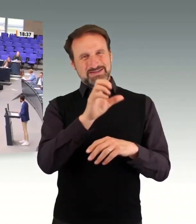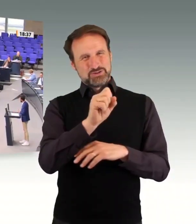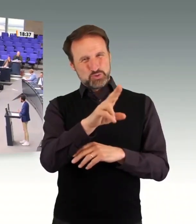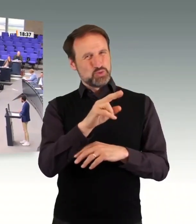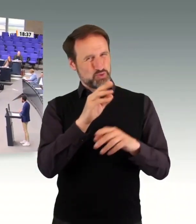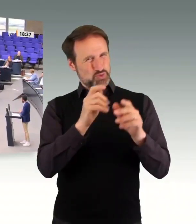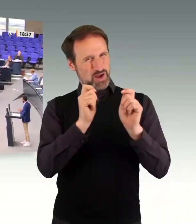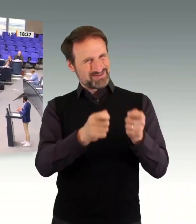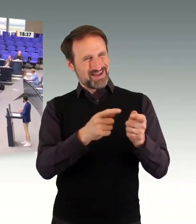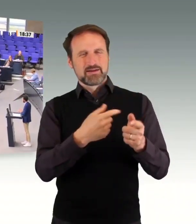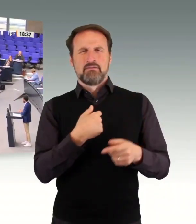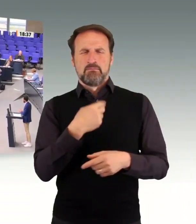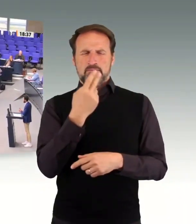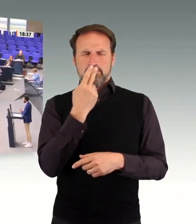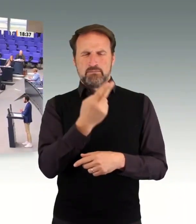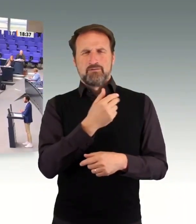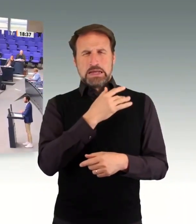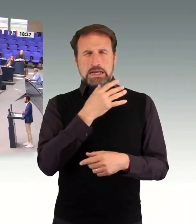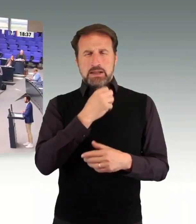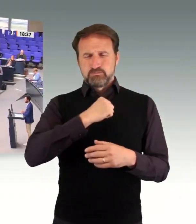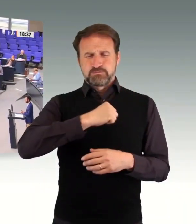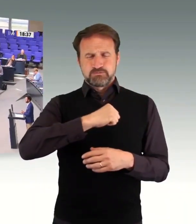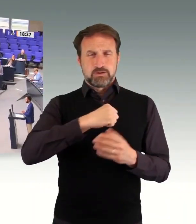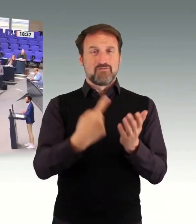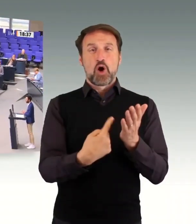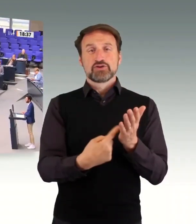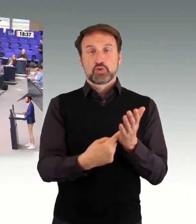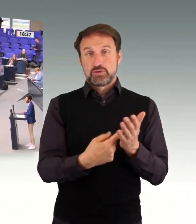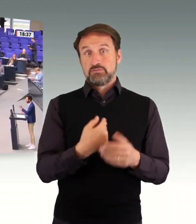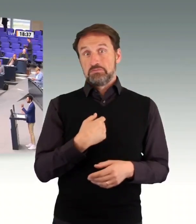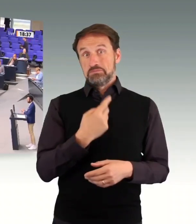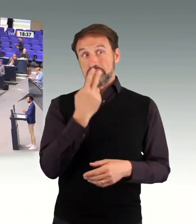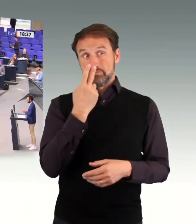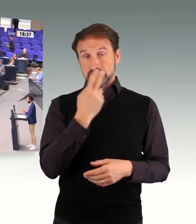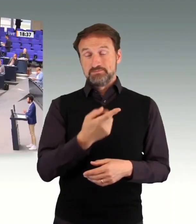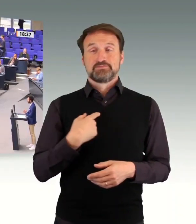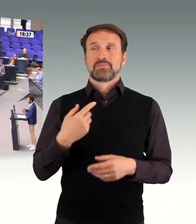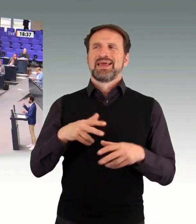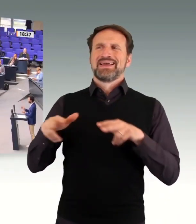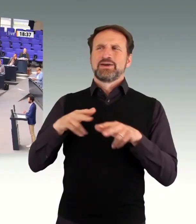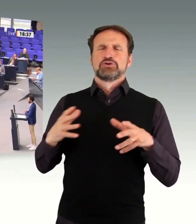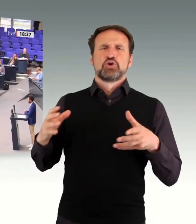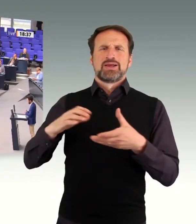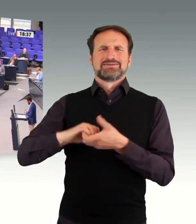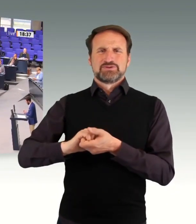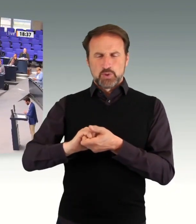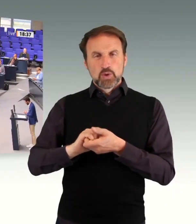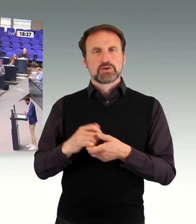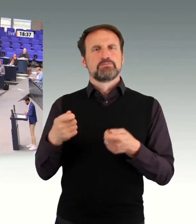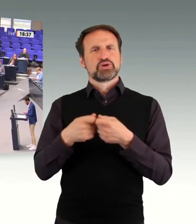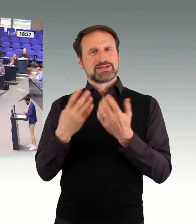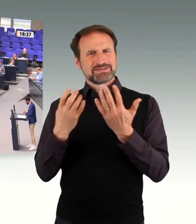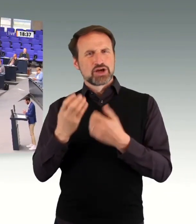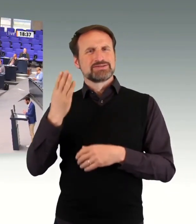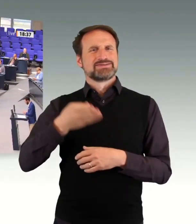Forderungen. Ich denke jetzt an unsere Regierungskoalition, an das, was wir gemeinsam mit Bündnis 90, die Grünen, mit der FDP zusammen haben.